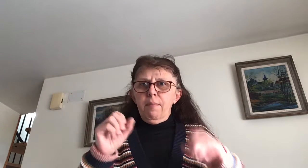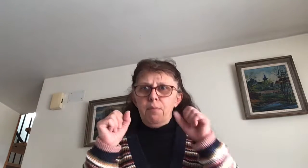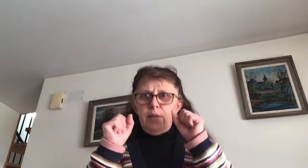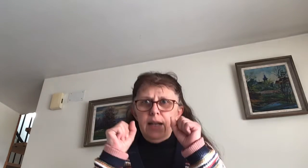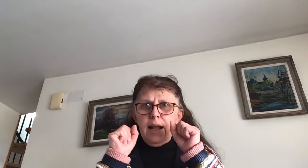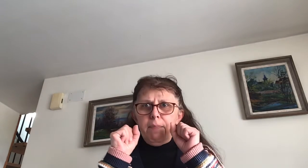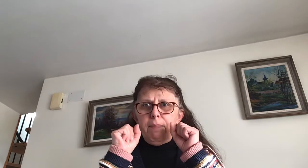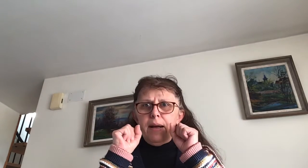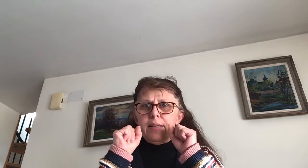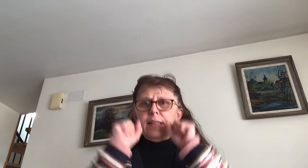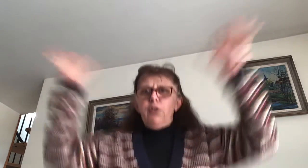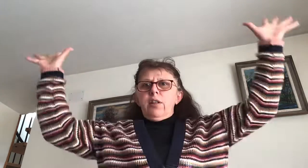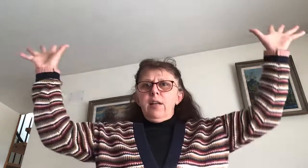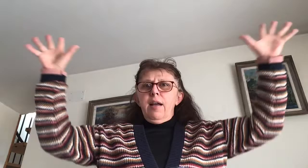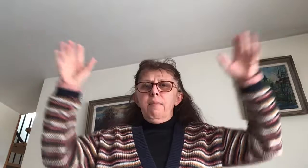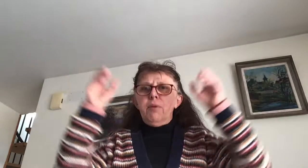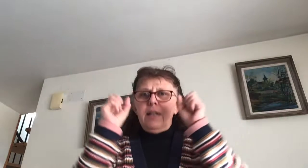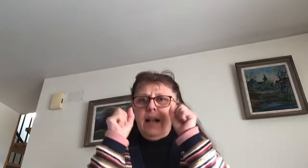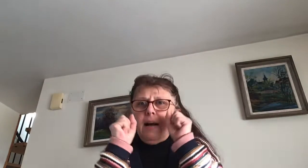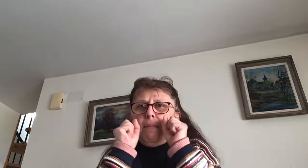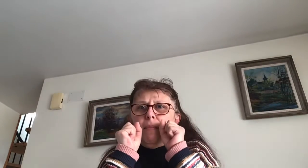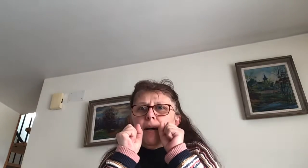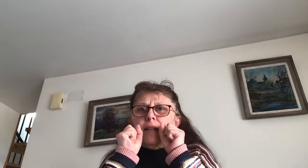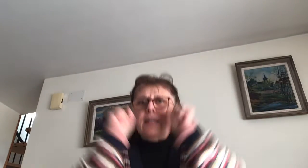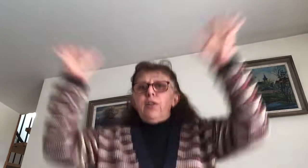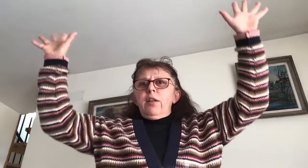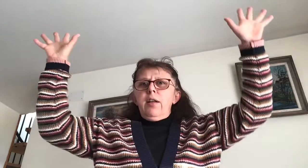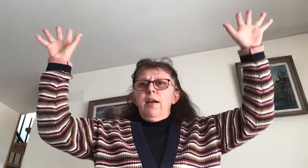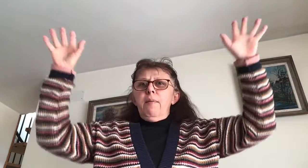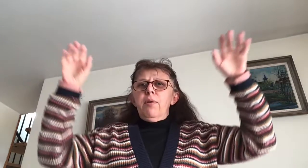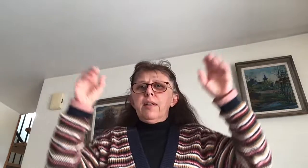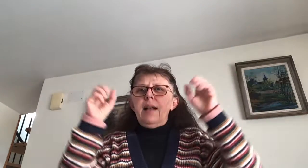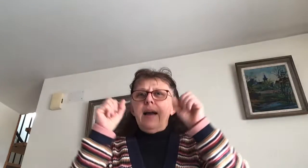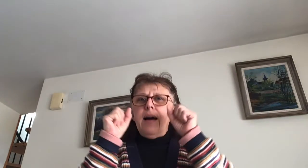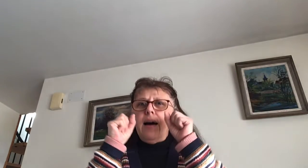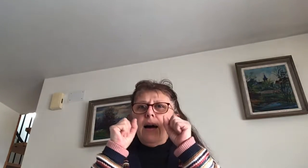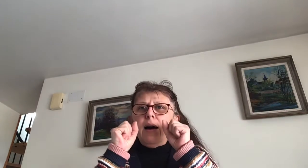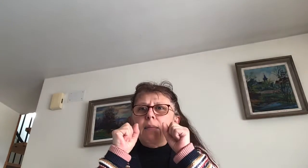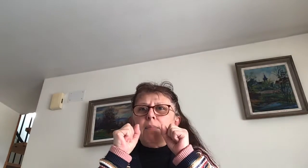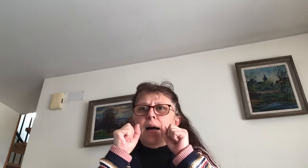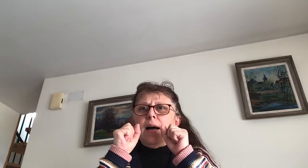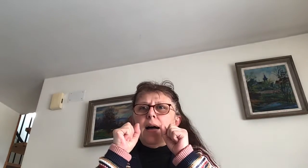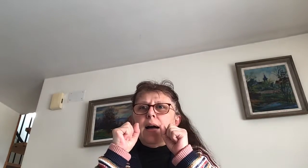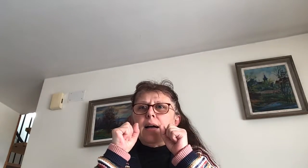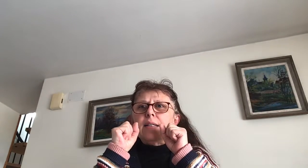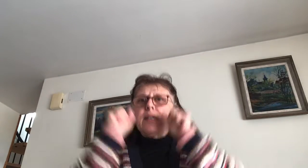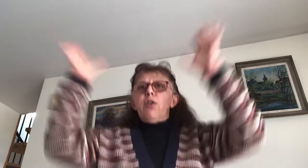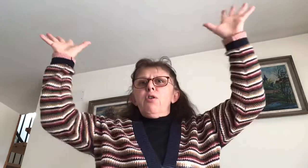Petit lapin, saute, petit lapin, saute, petit lapin, saute.